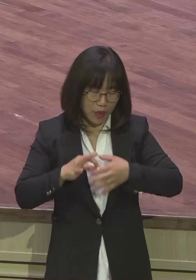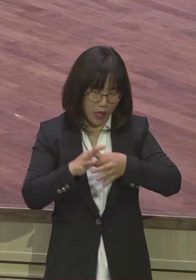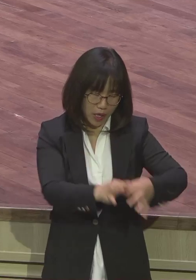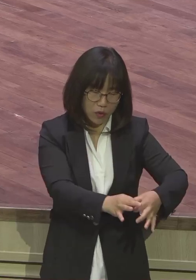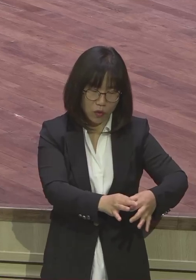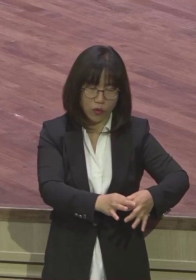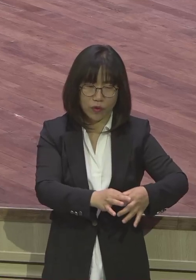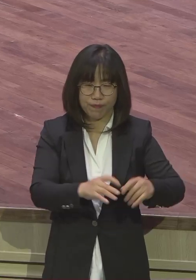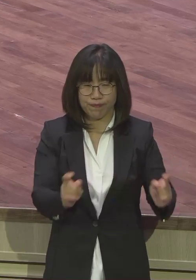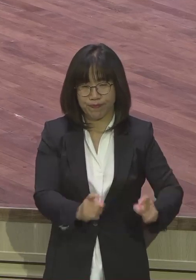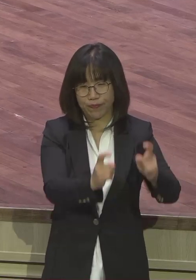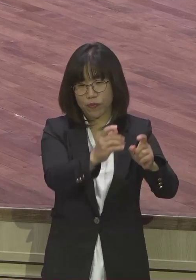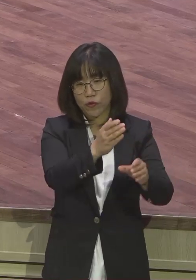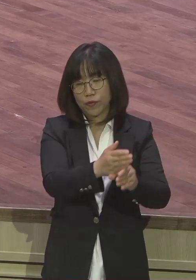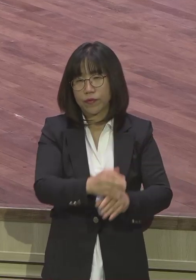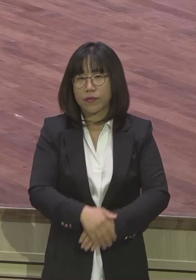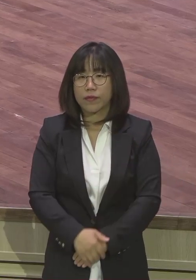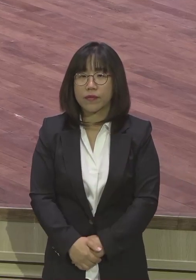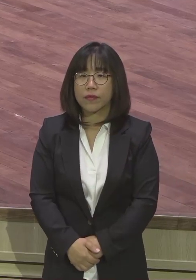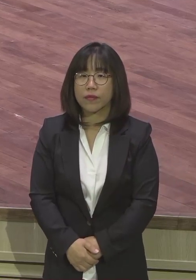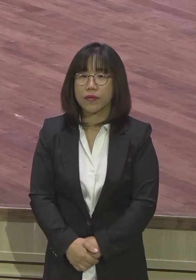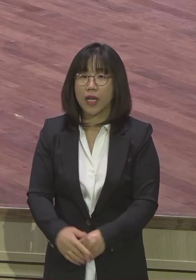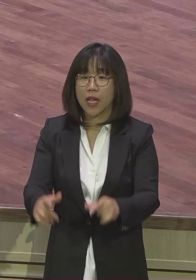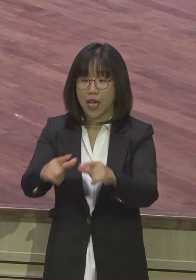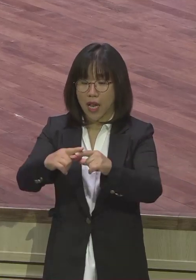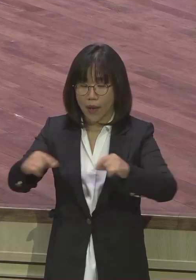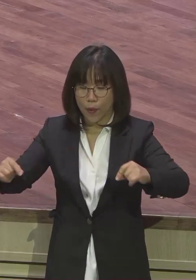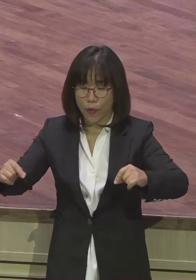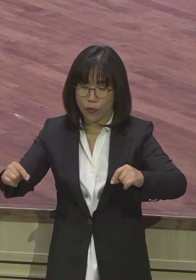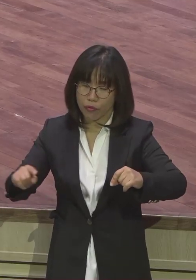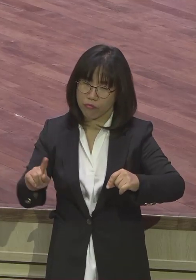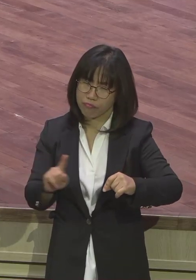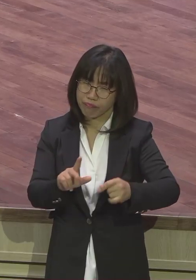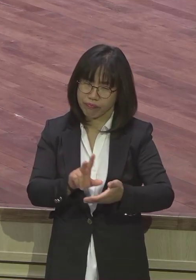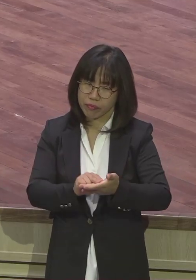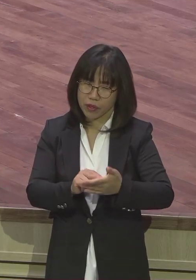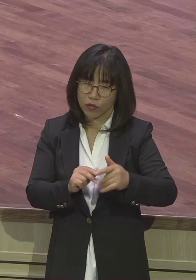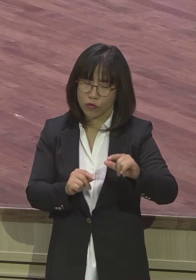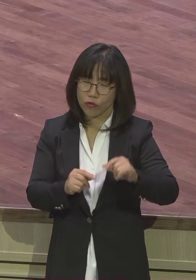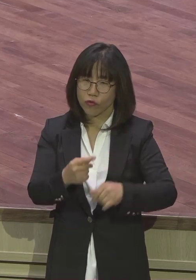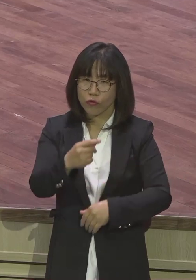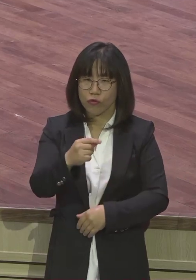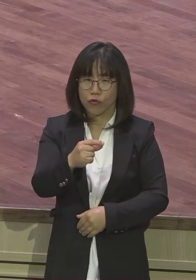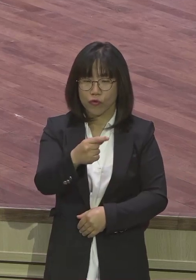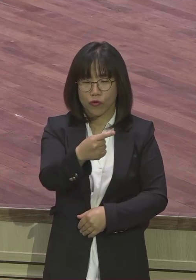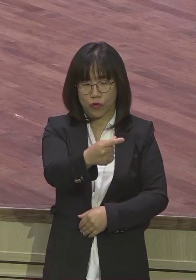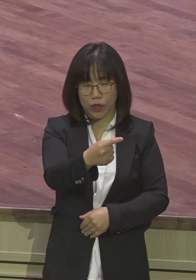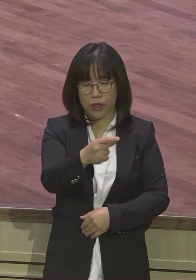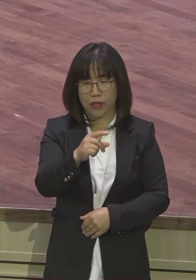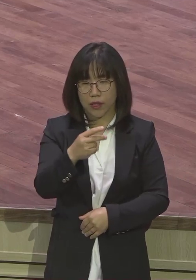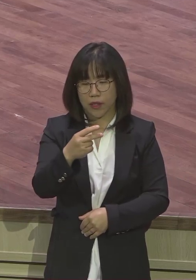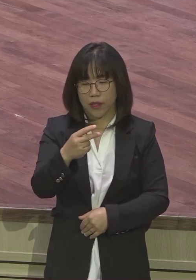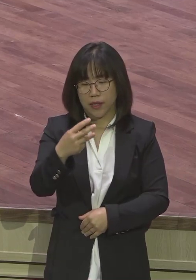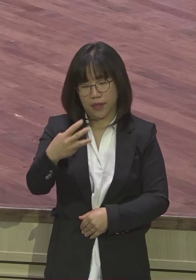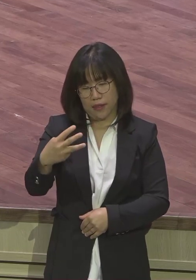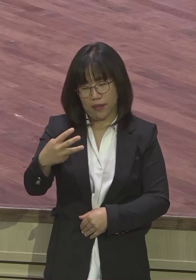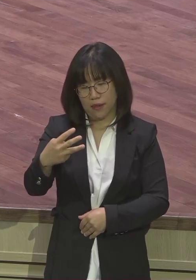일본은 지금요. G3예요. G3. G2가 중국이고 G3. 독일보다 더 잘